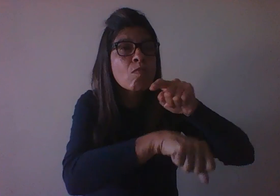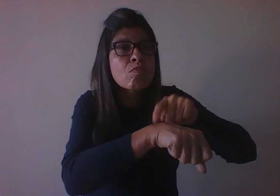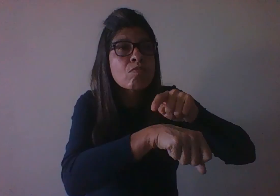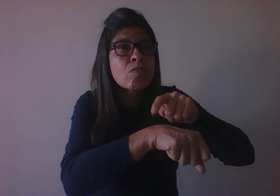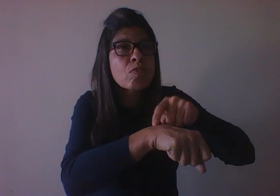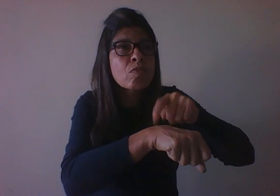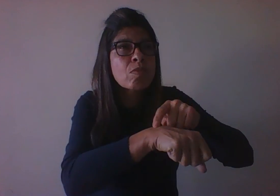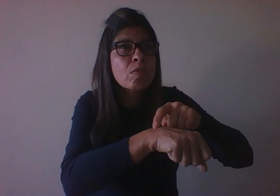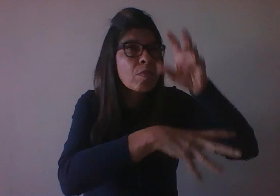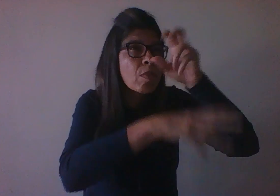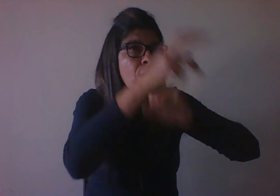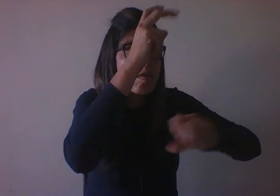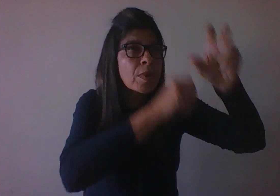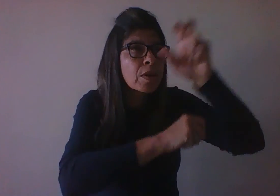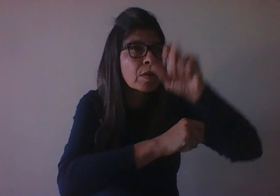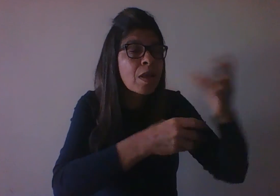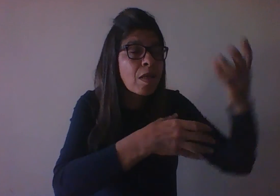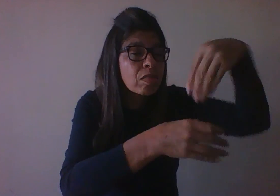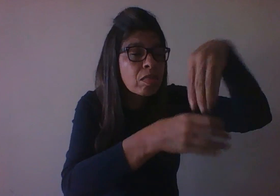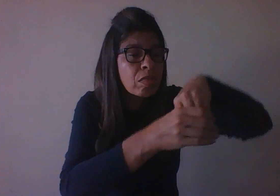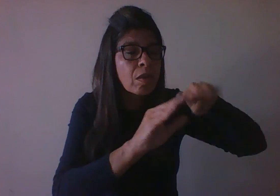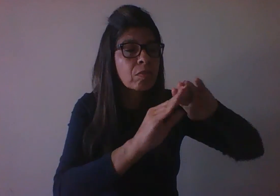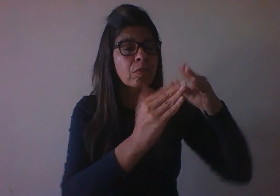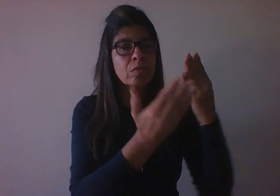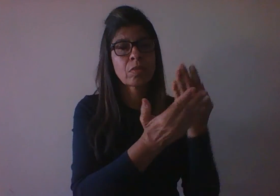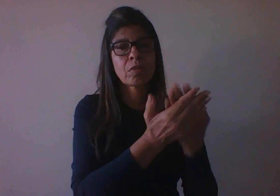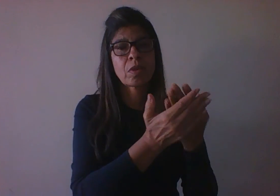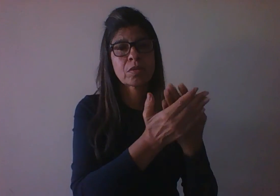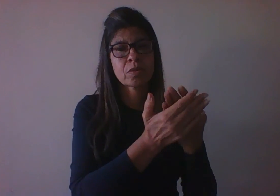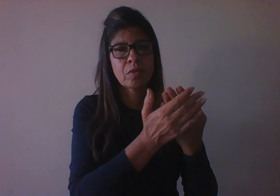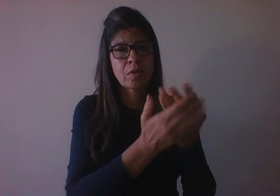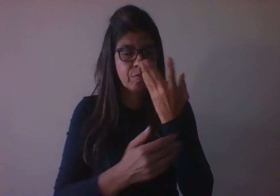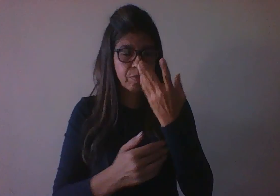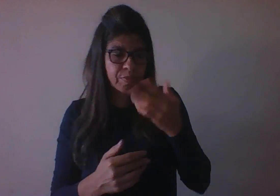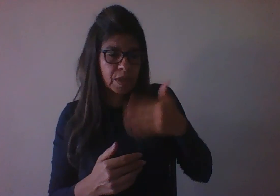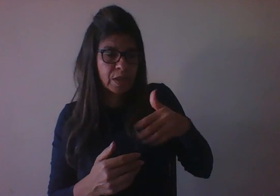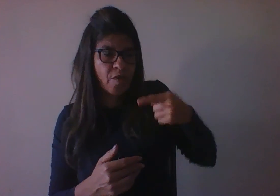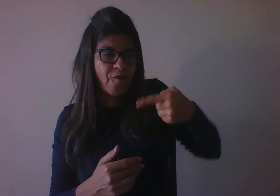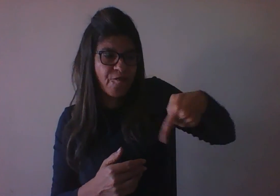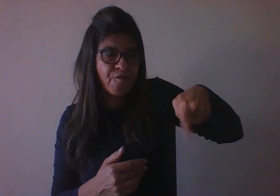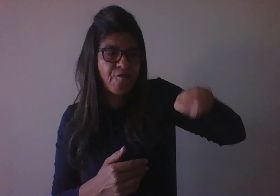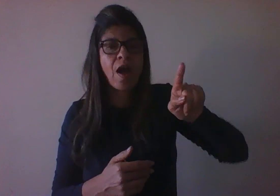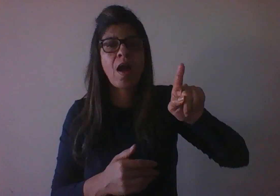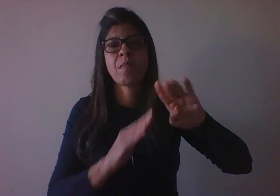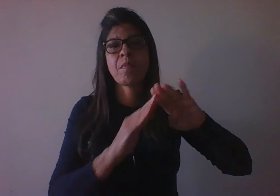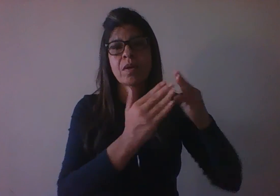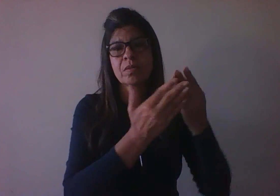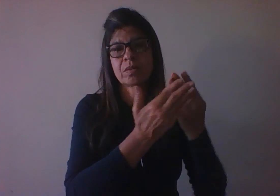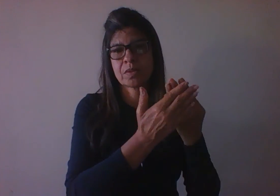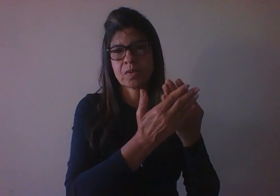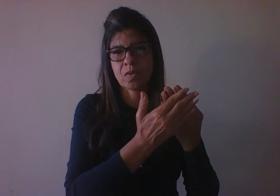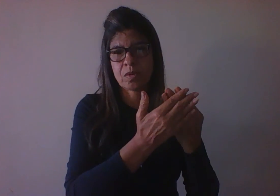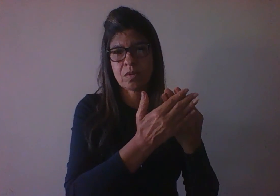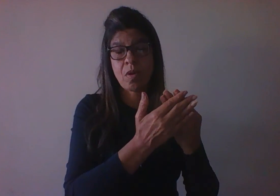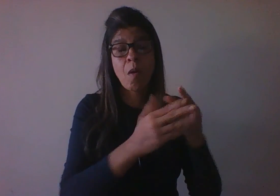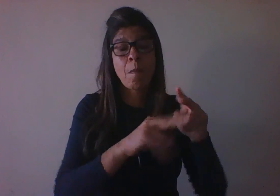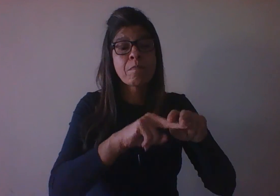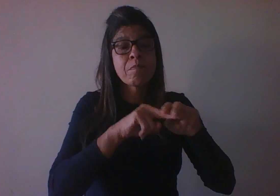aprendizagem, que é o momento em que as crianças realmente vão para a escola. Não é à toa que existe essa obrigação de ir para a